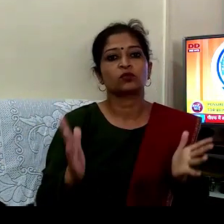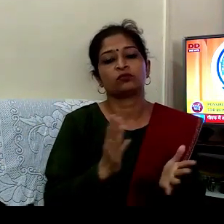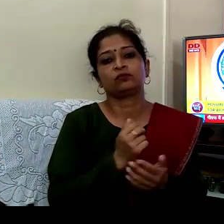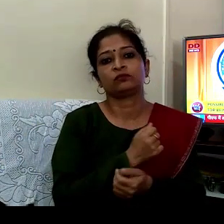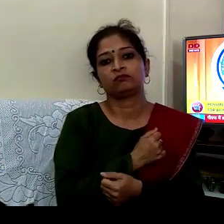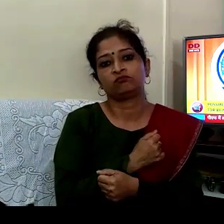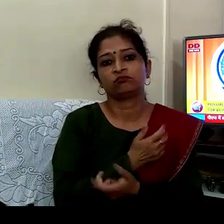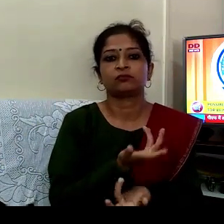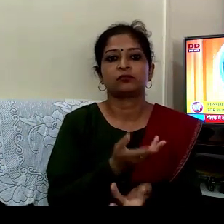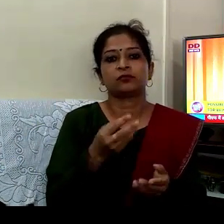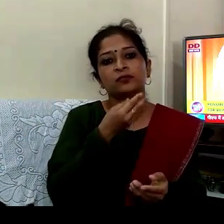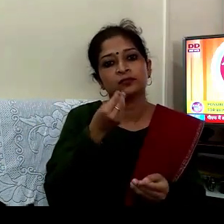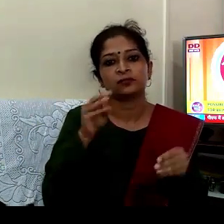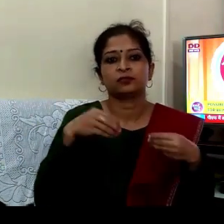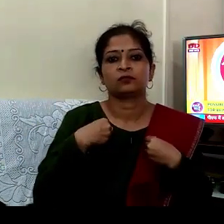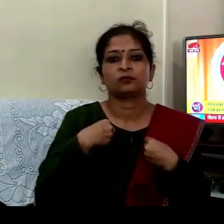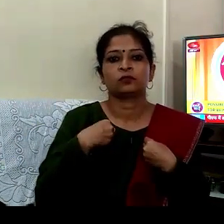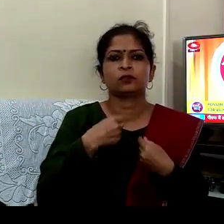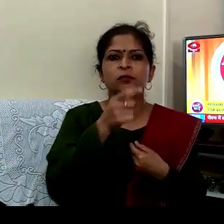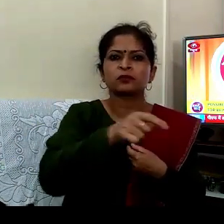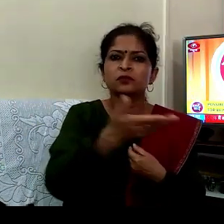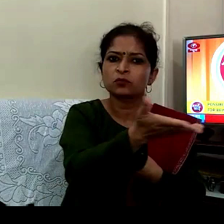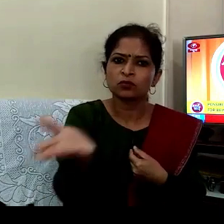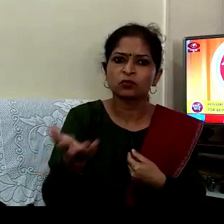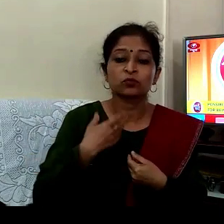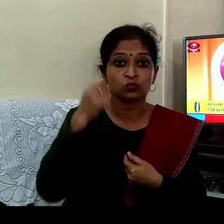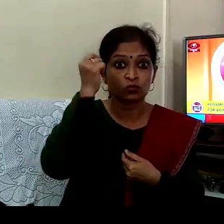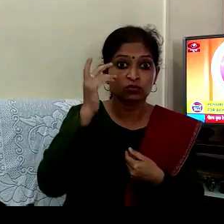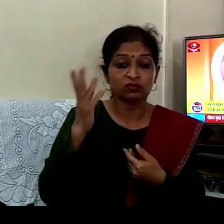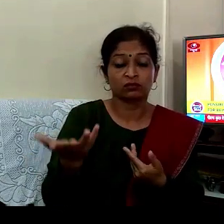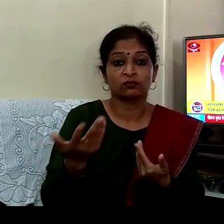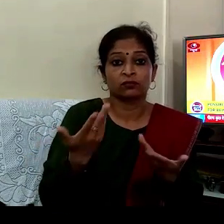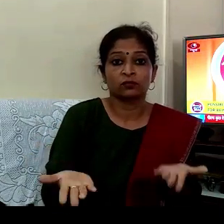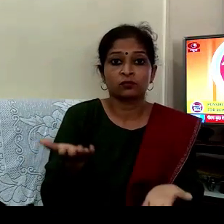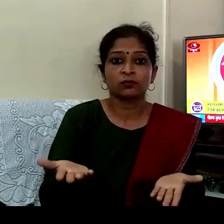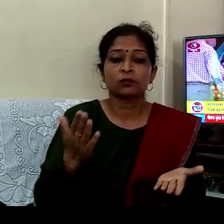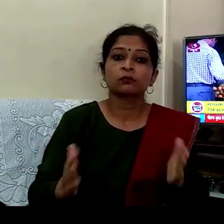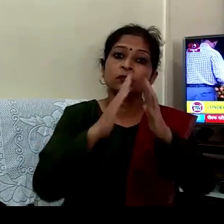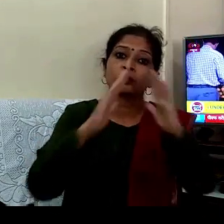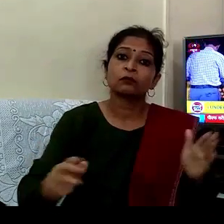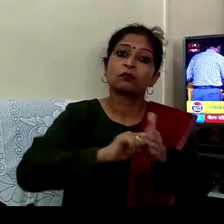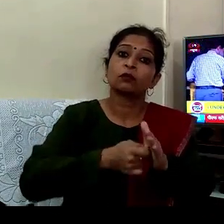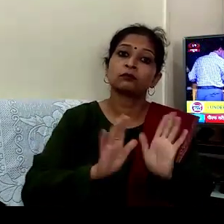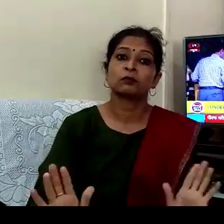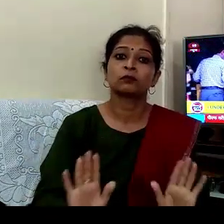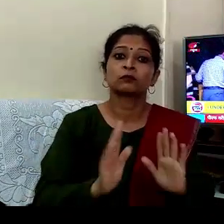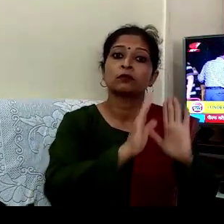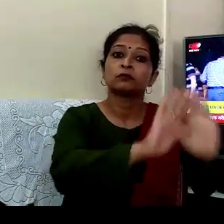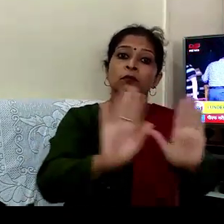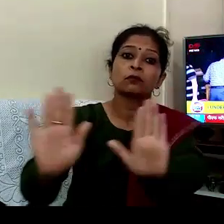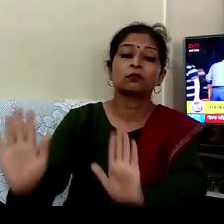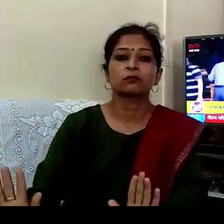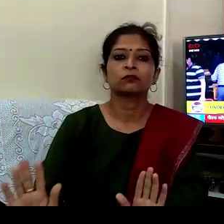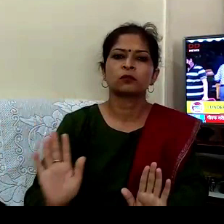بہت سے لوگ مجھ سے ناراض بھی ہوں گے کہ ایسے کیسے سب کو گھر میں بند کر رہے ہو میں آپ کی دکھتیں